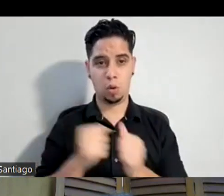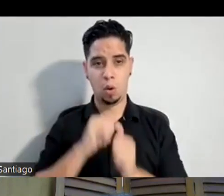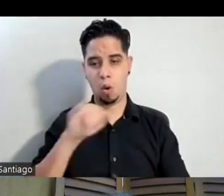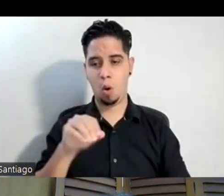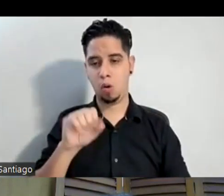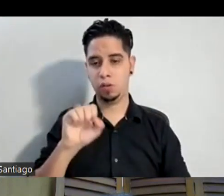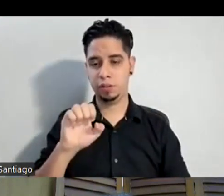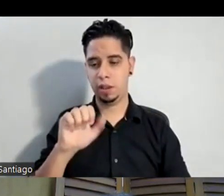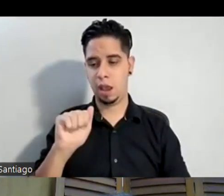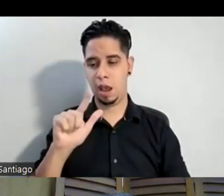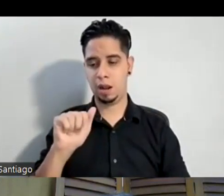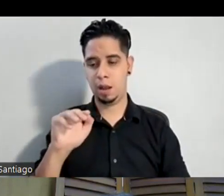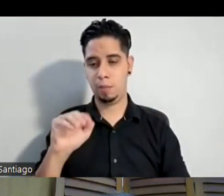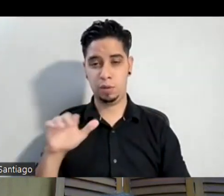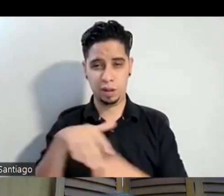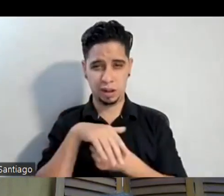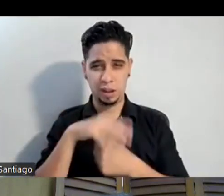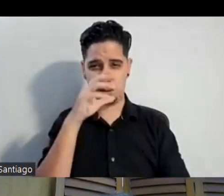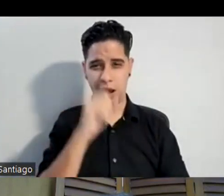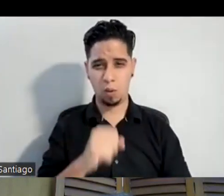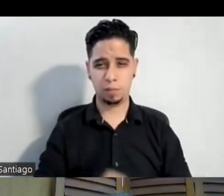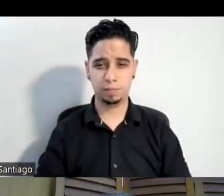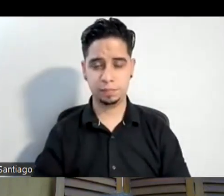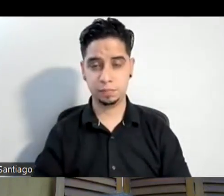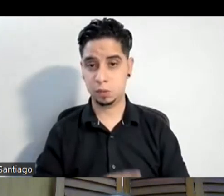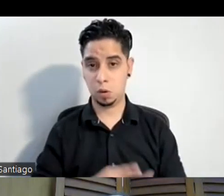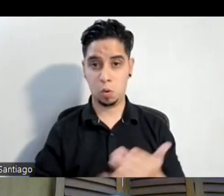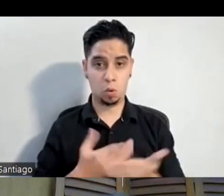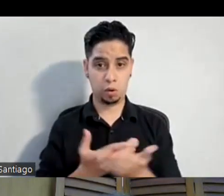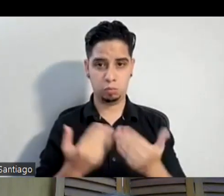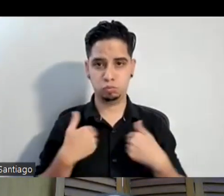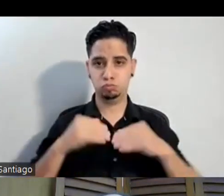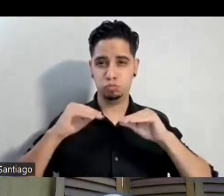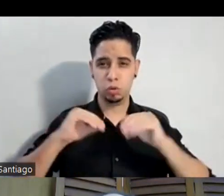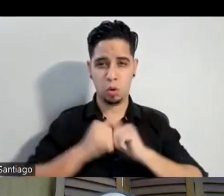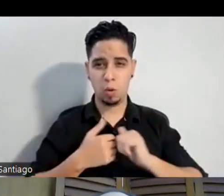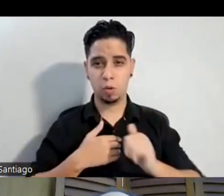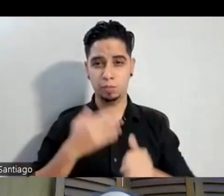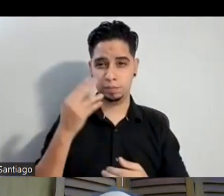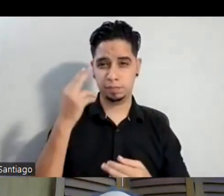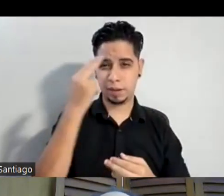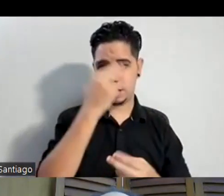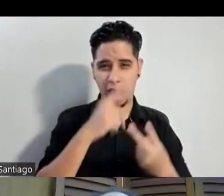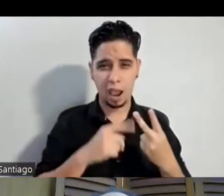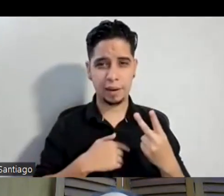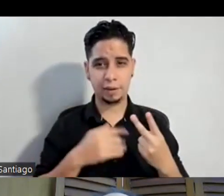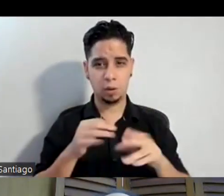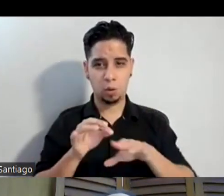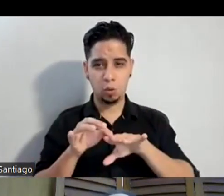sábados pues que las cosas típicas de modelaje, el maquillarse, echarse la cutícula para atrás, la imagen, etcétera, etcétera. Y habían otros